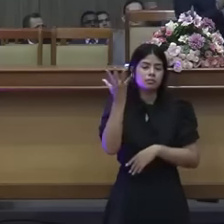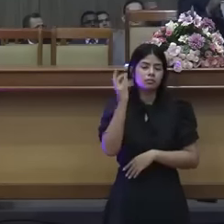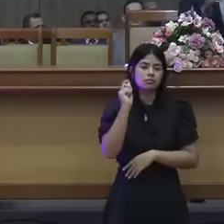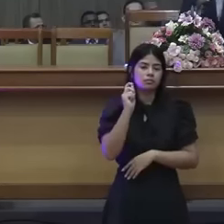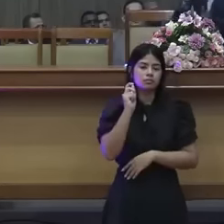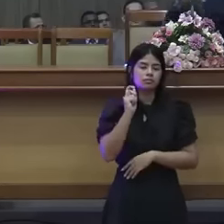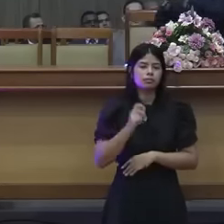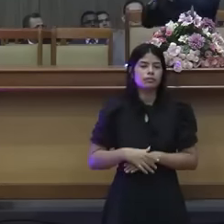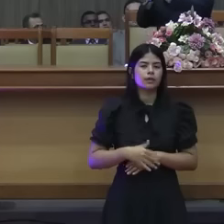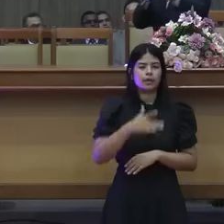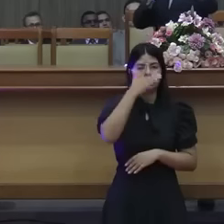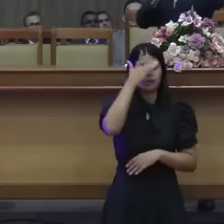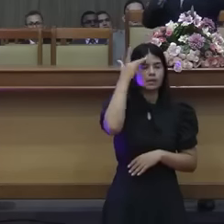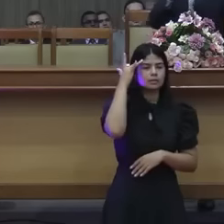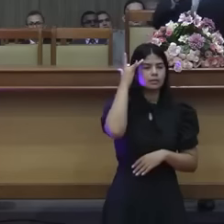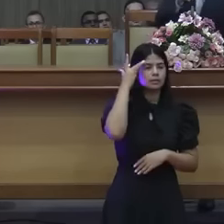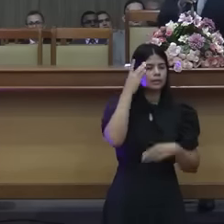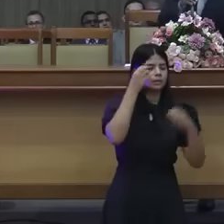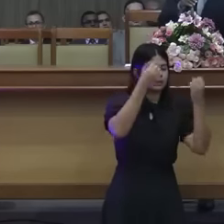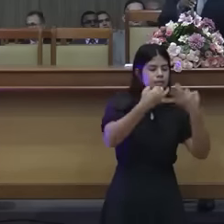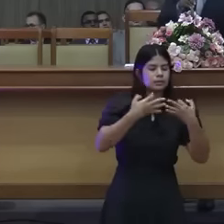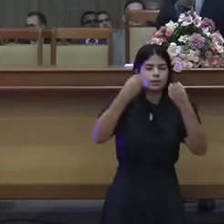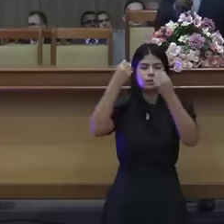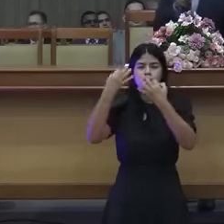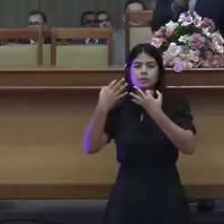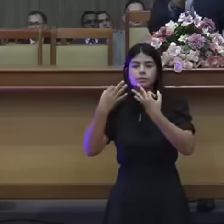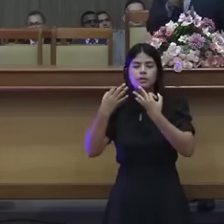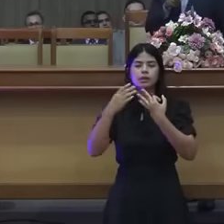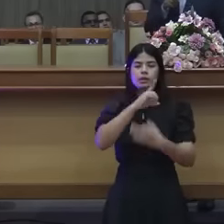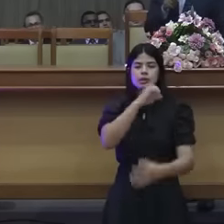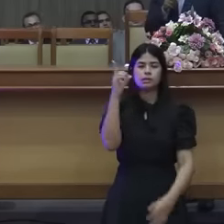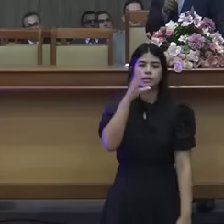colocar o sábado como um cavalo de batalha para a salvação.